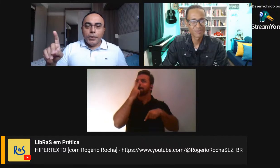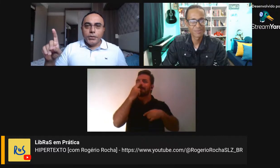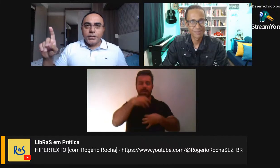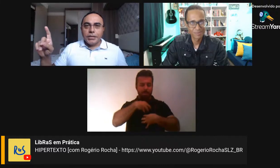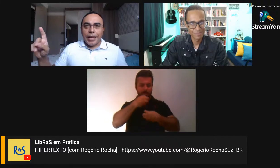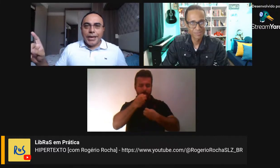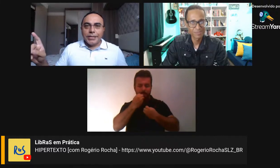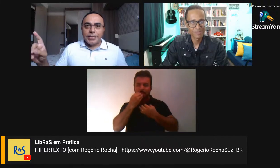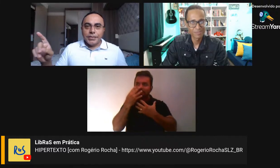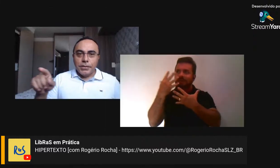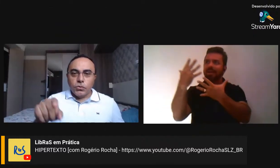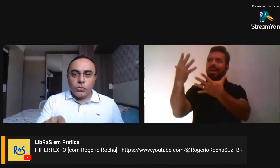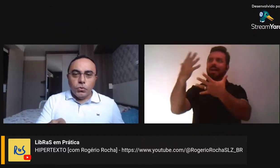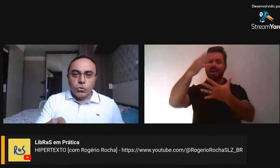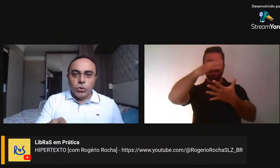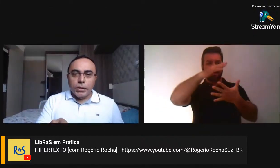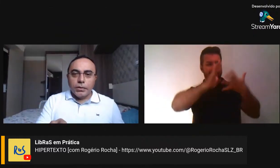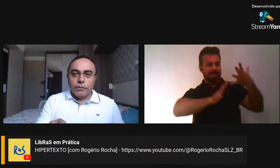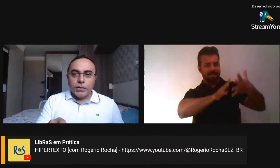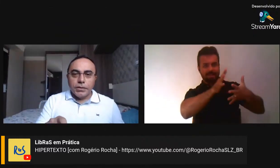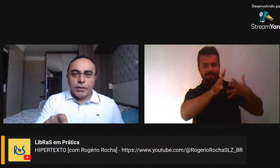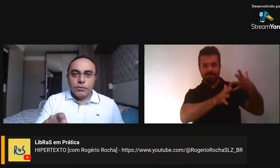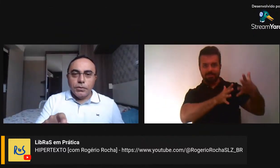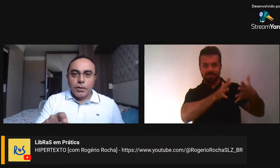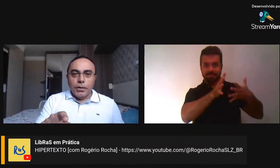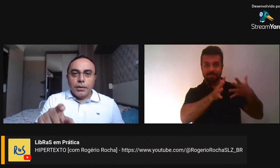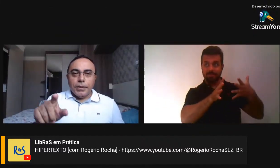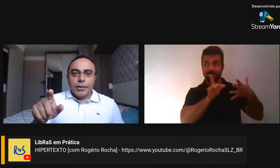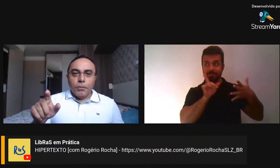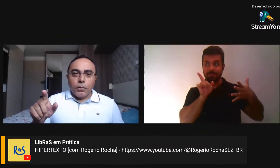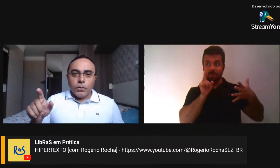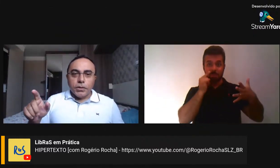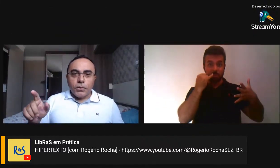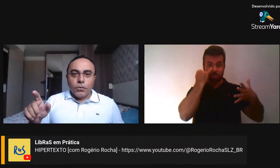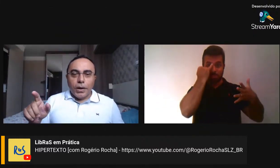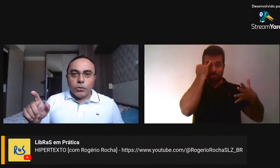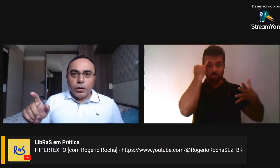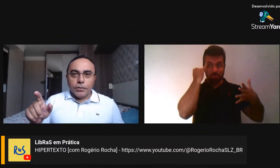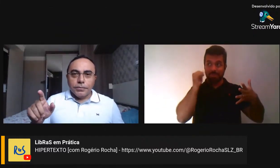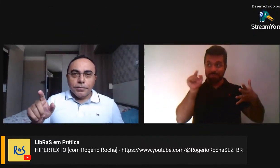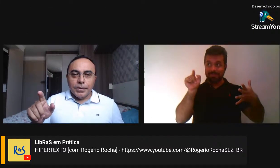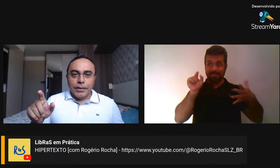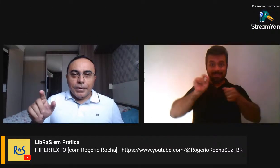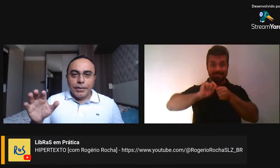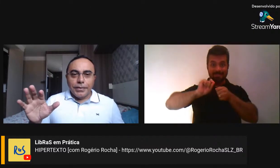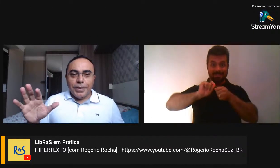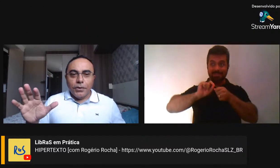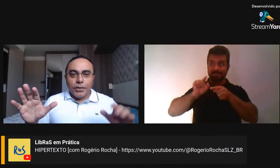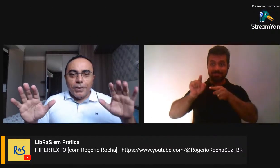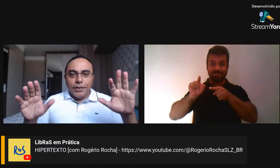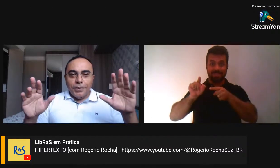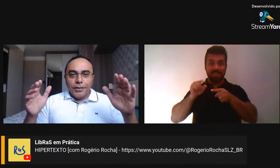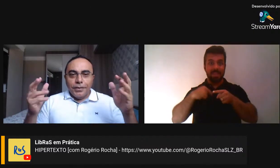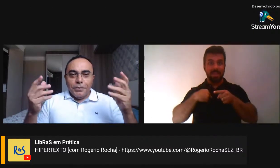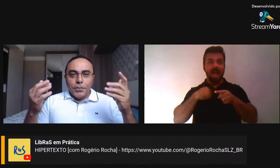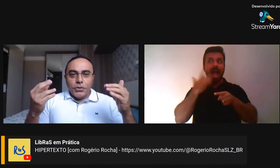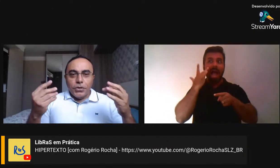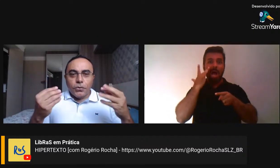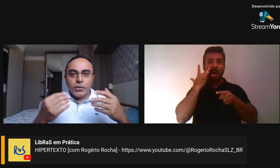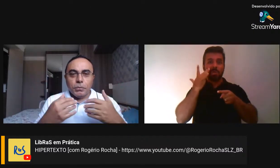a linguagem de sinais, isso que o Juliano está fazendo, e que é uma coisa que eu adoro, né, que é o que,